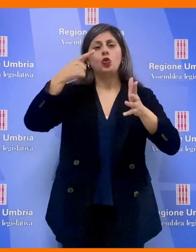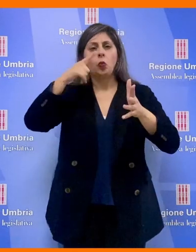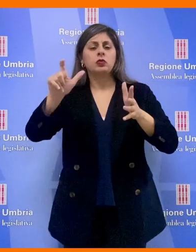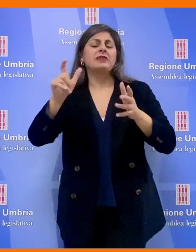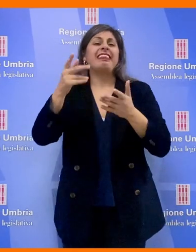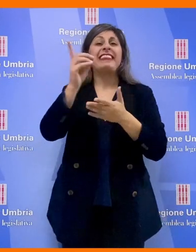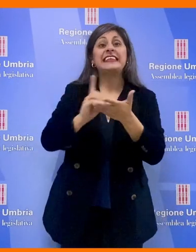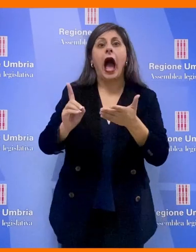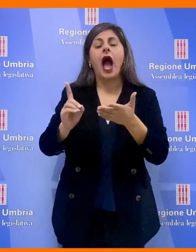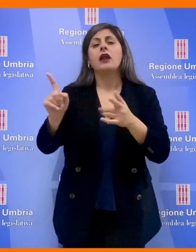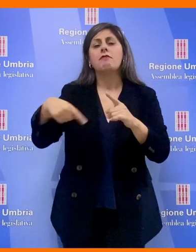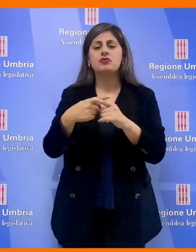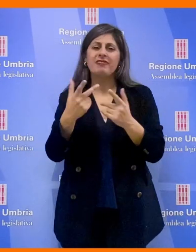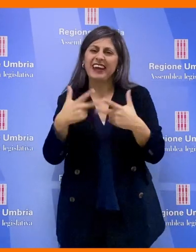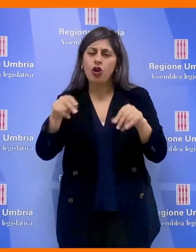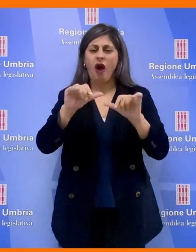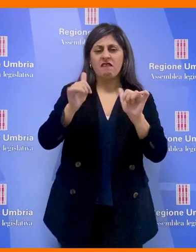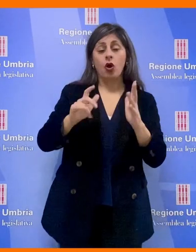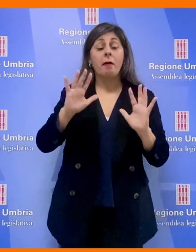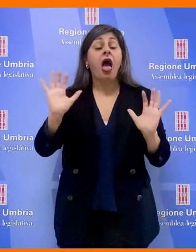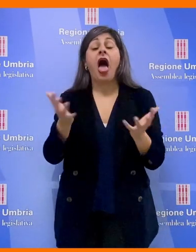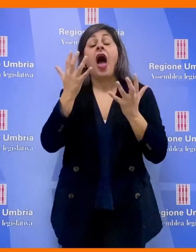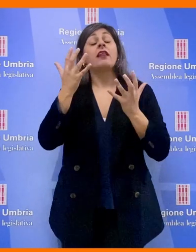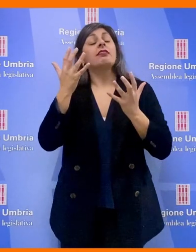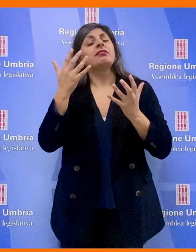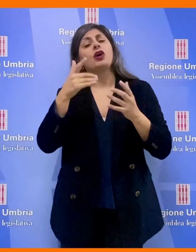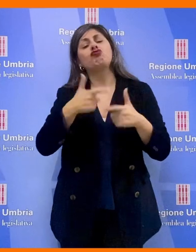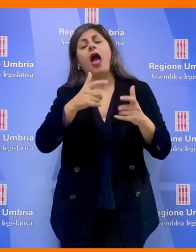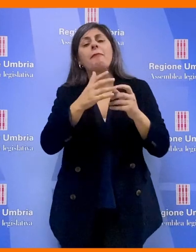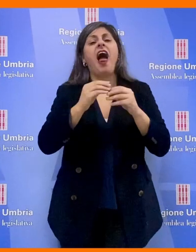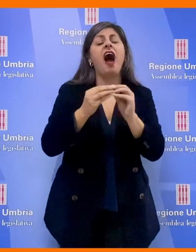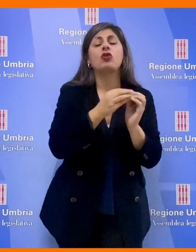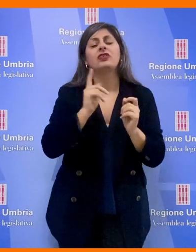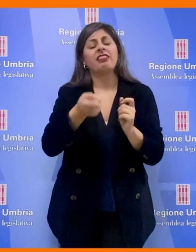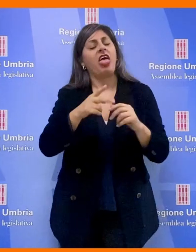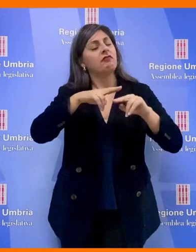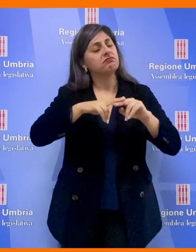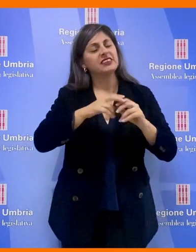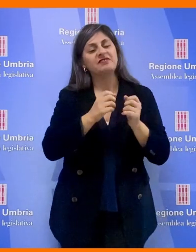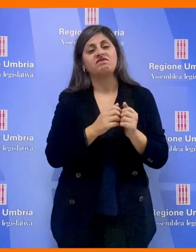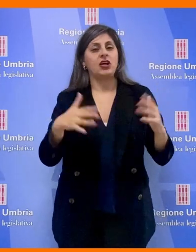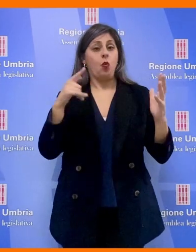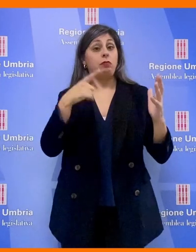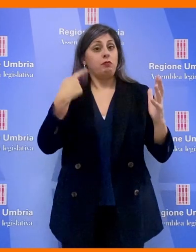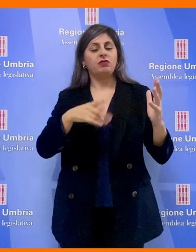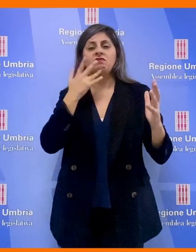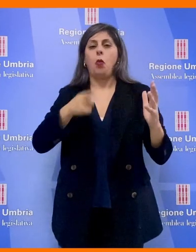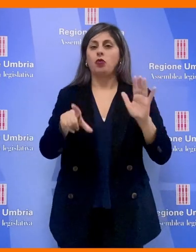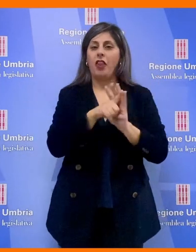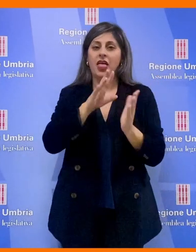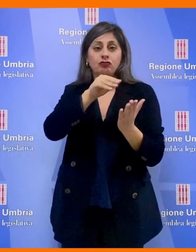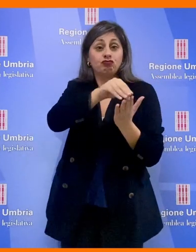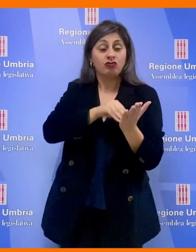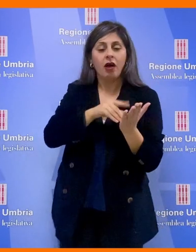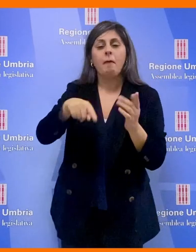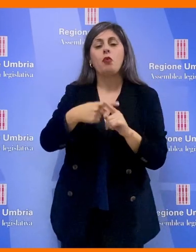ma l'arte della lavorazione della ceramica deve rimanere e essere sviluppata. Questo è in sintesi la volontà della legge e quello che hanno espresso le